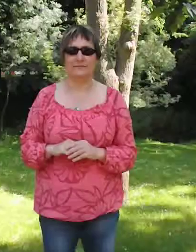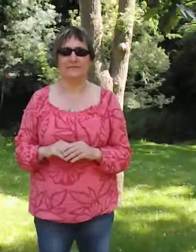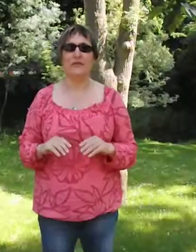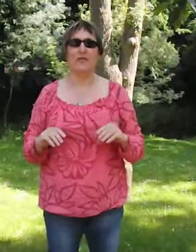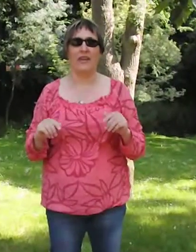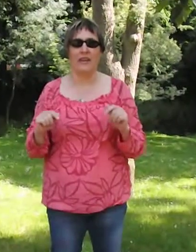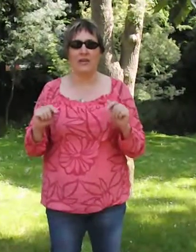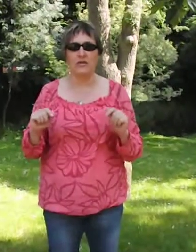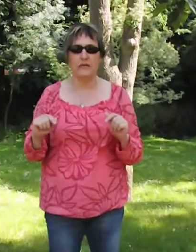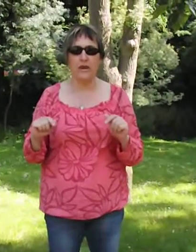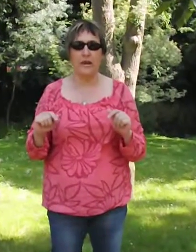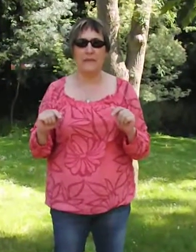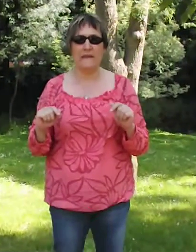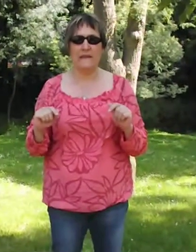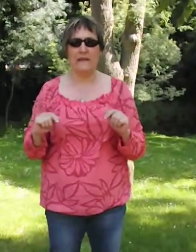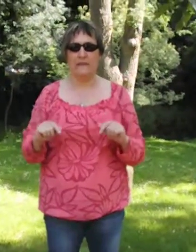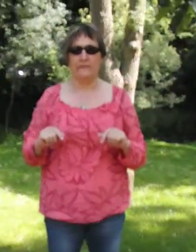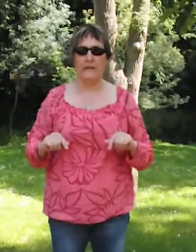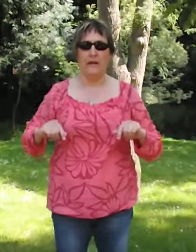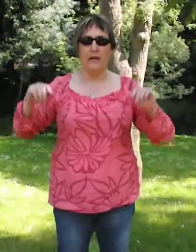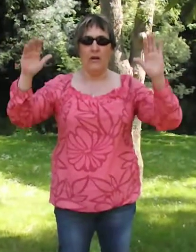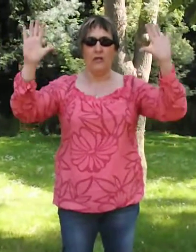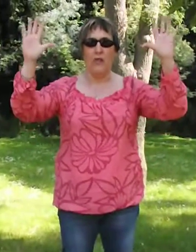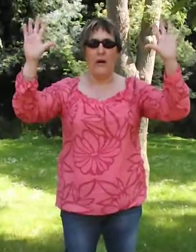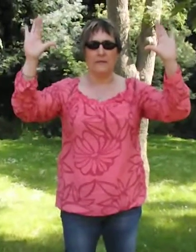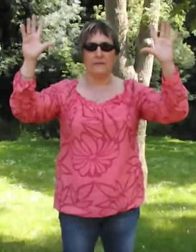Donc, je vous donne les petits signes. Doigts,